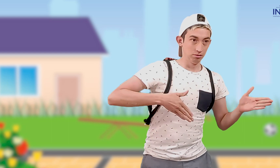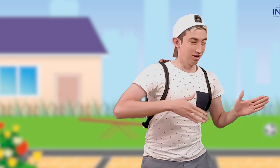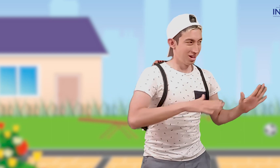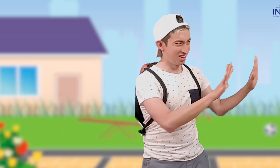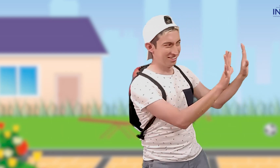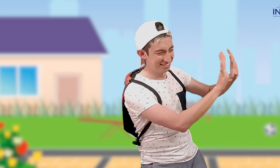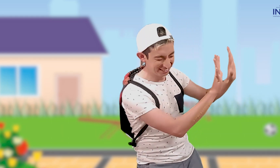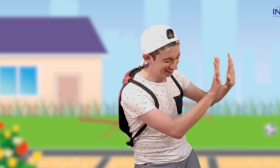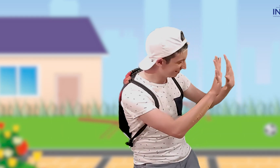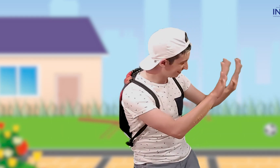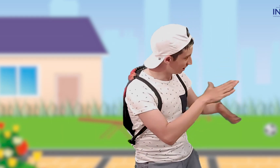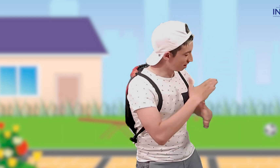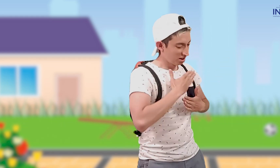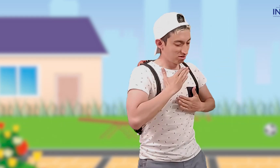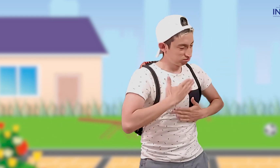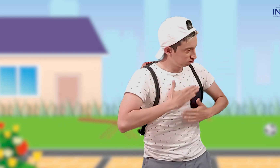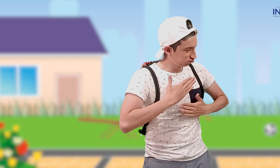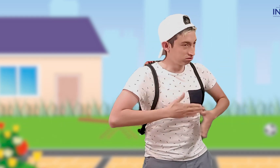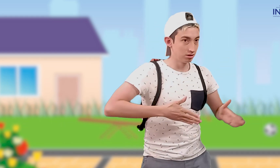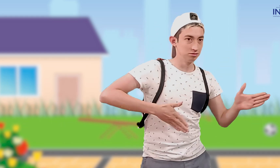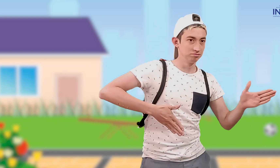Tranquila. Solo debías quedarte quieta.